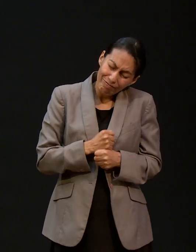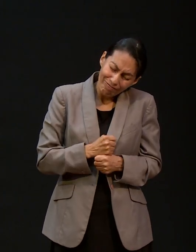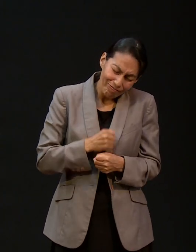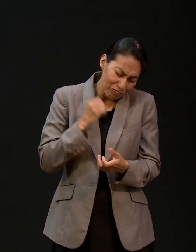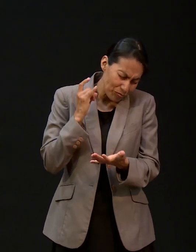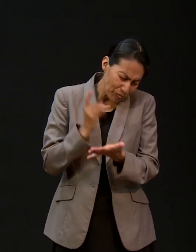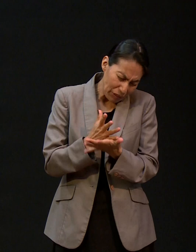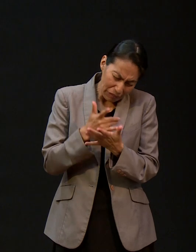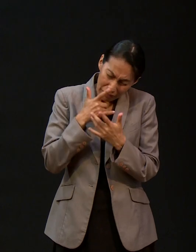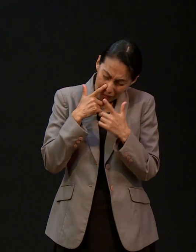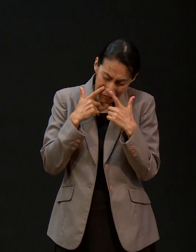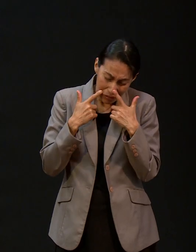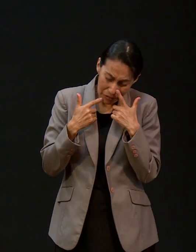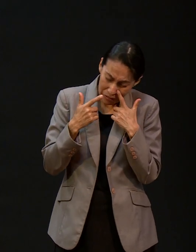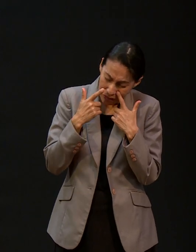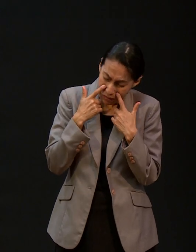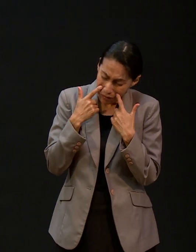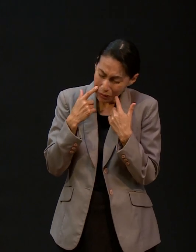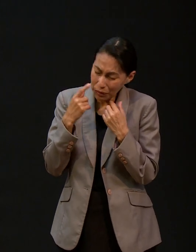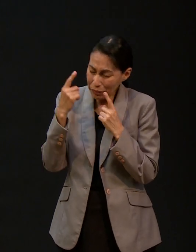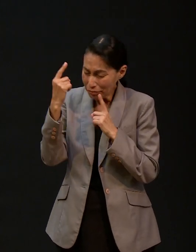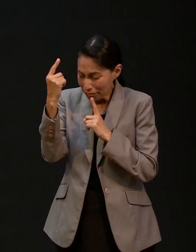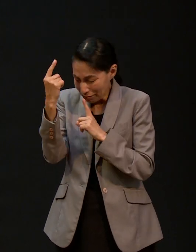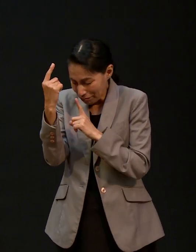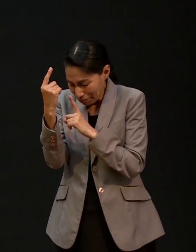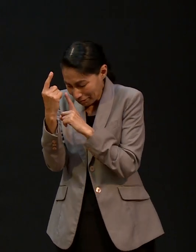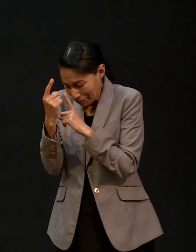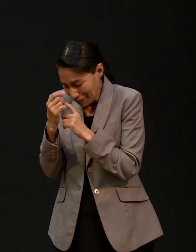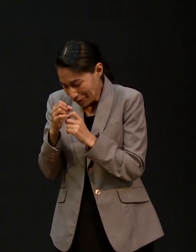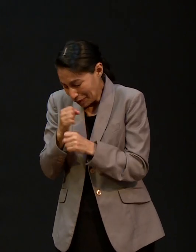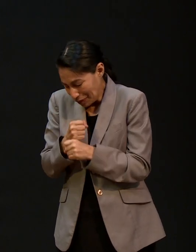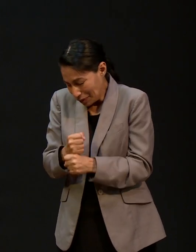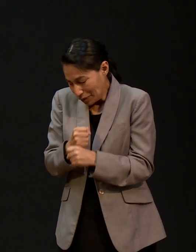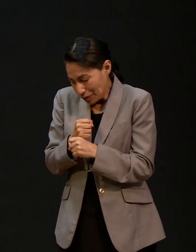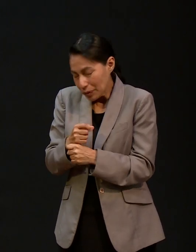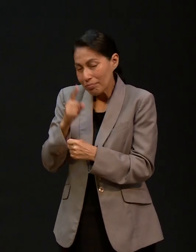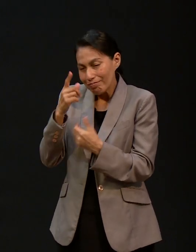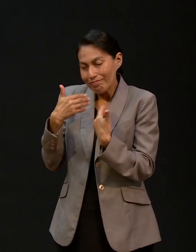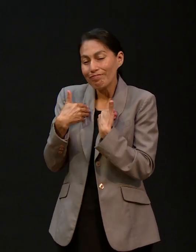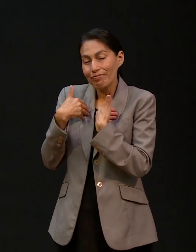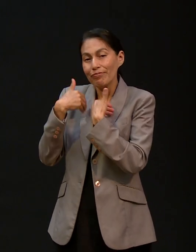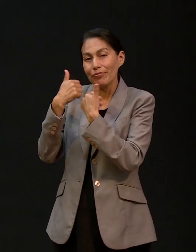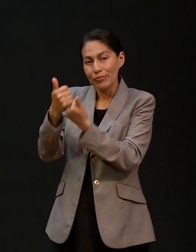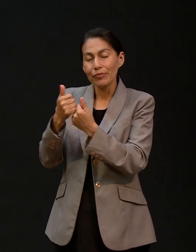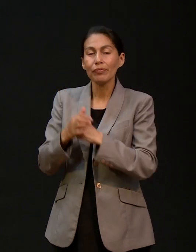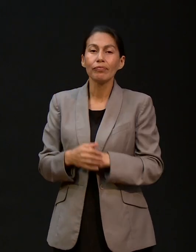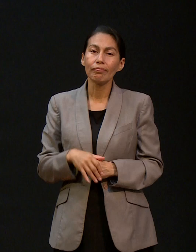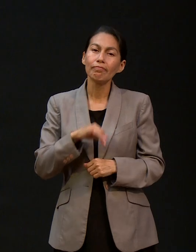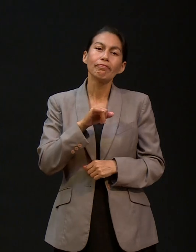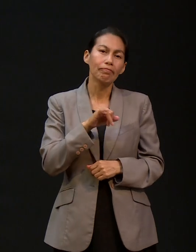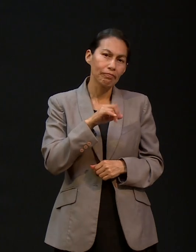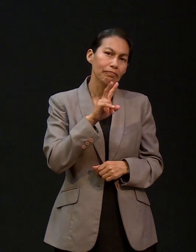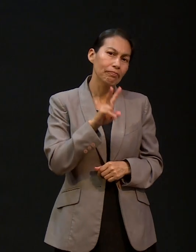lloramos y nos inclinamos delante de Dios y Él conoce nuestro padecimiento, ¿verdad? Así es,